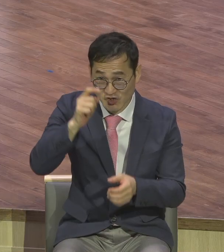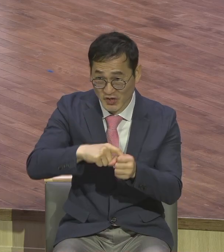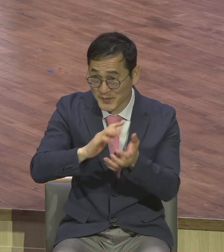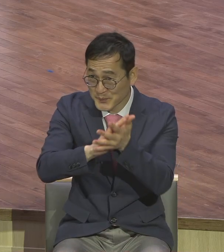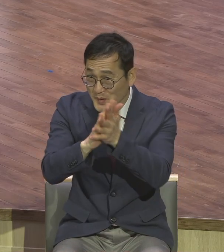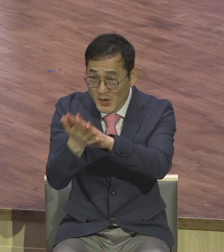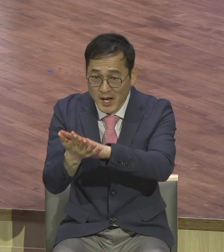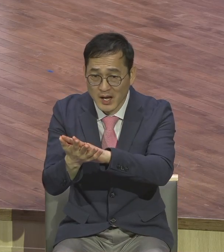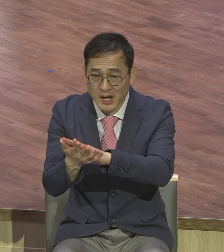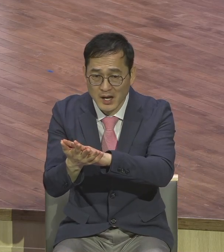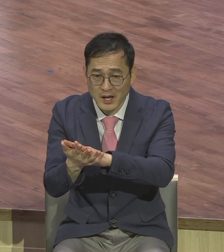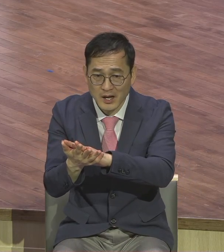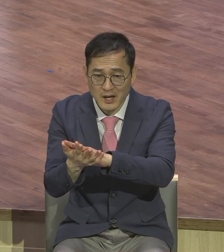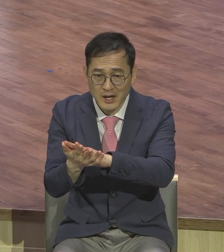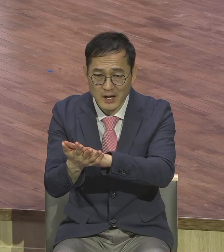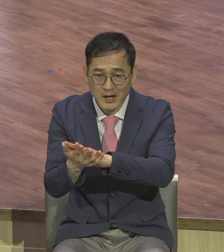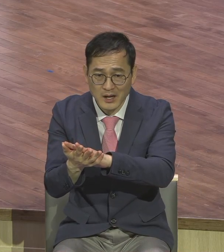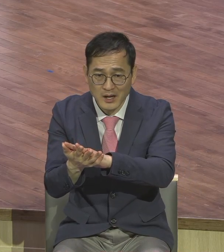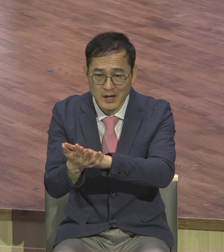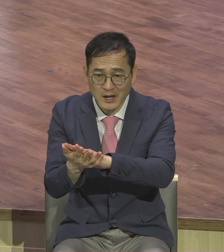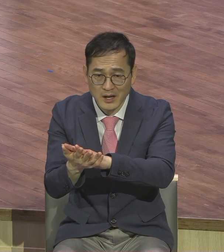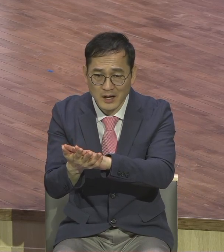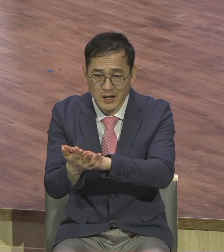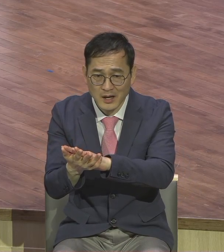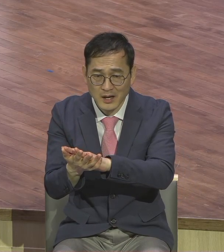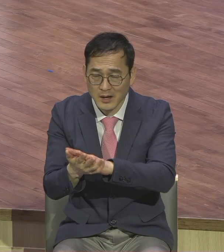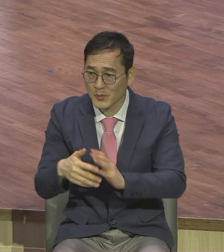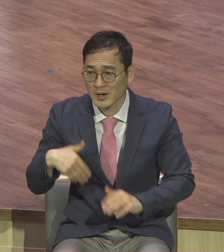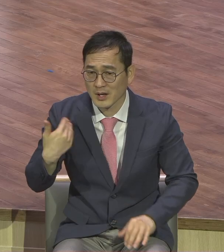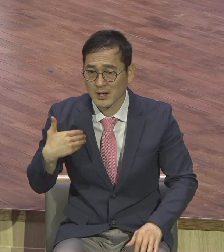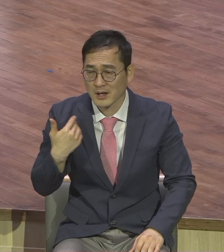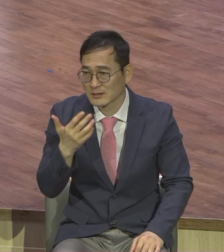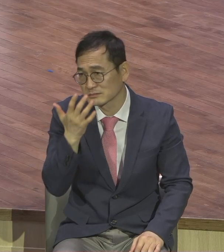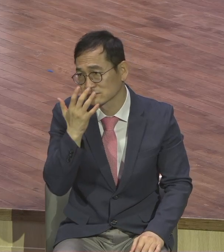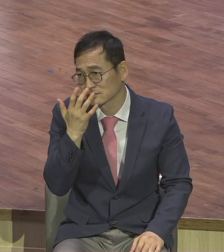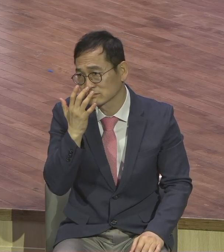알아채지를 못했어요. 눈치를 못했어요.